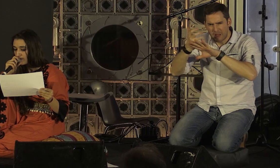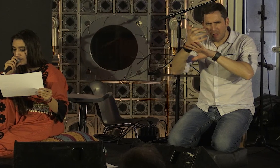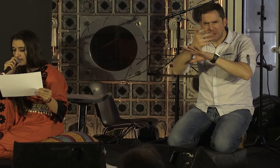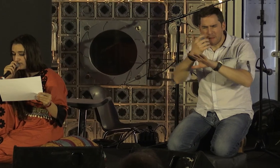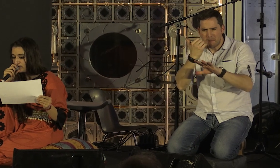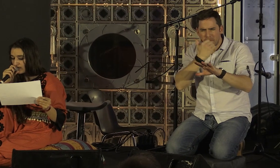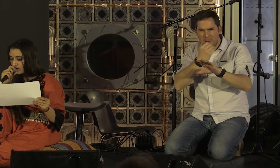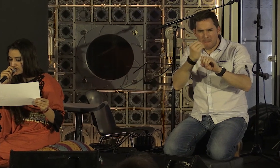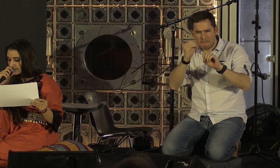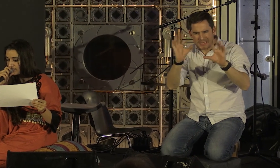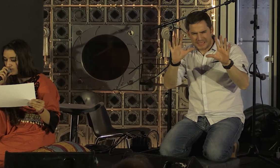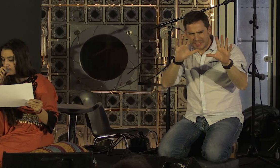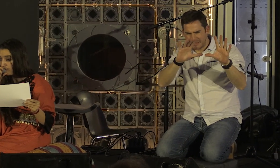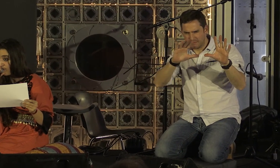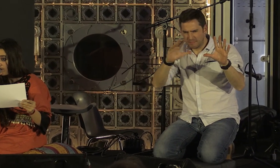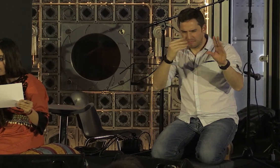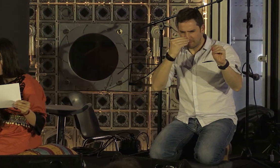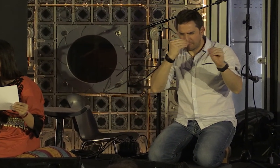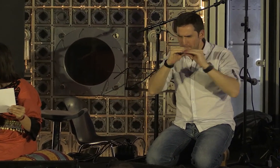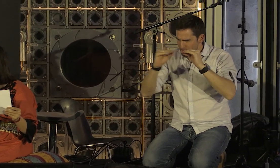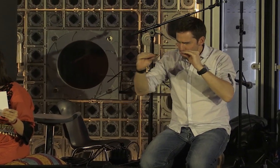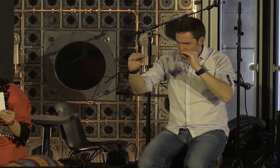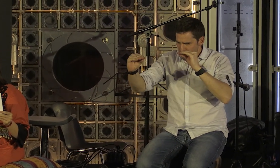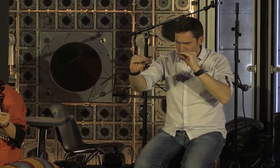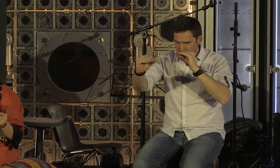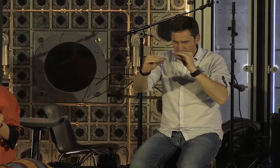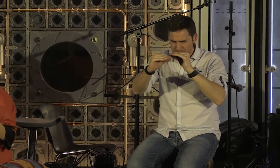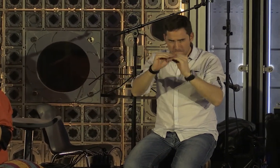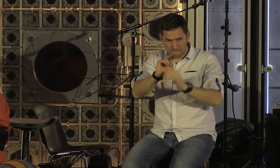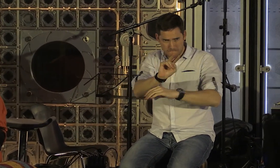Les dunes accrochent un silence blanc sur l'oasis aveugle.